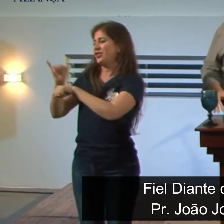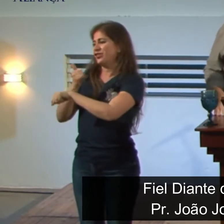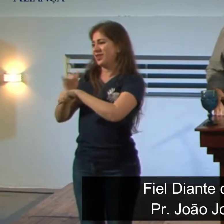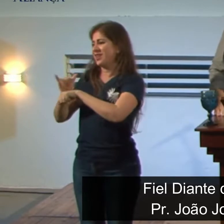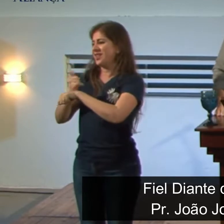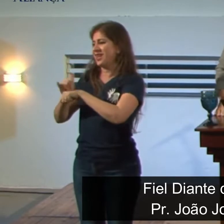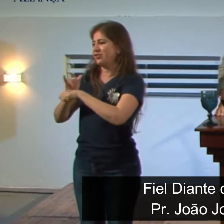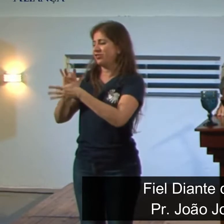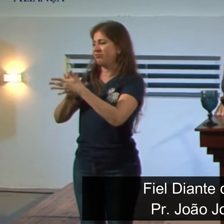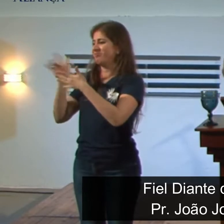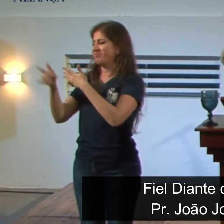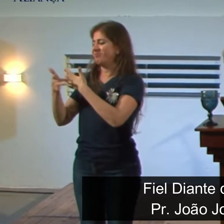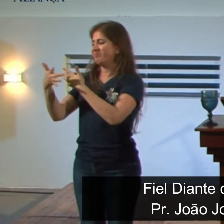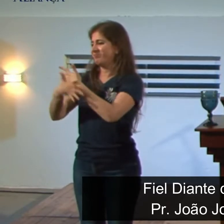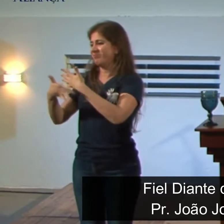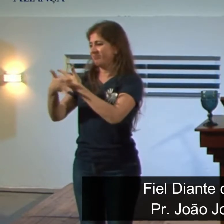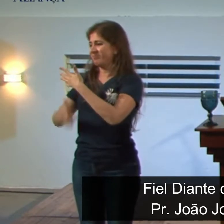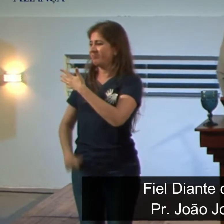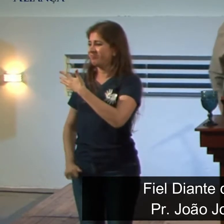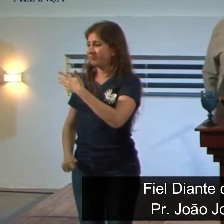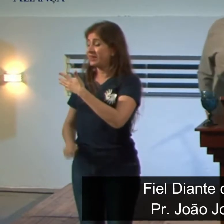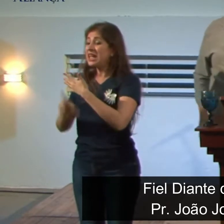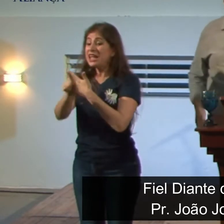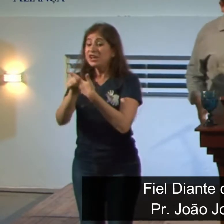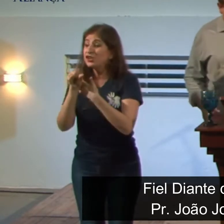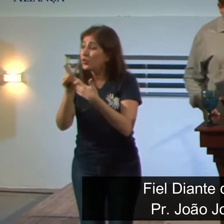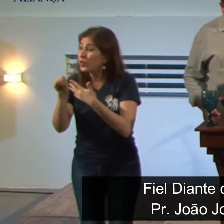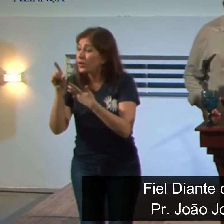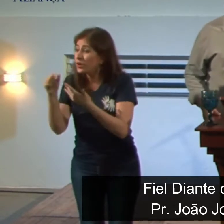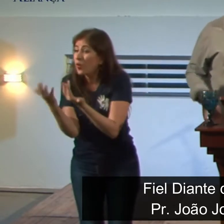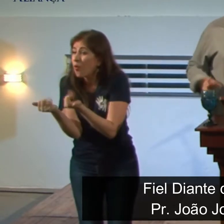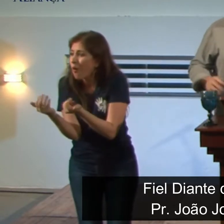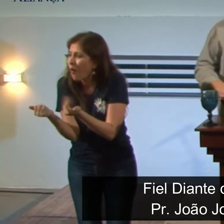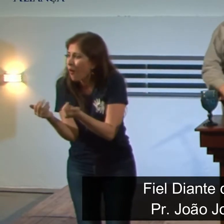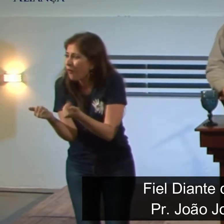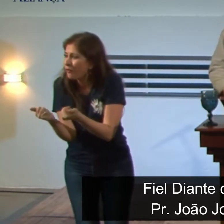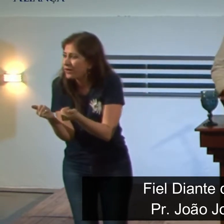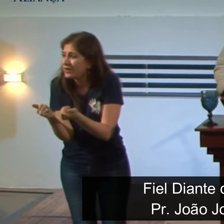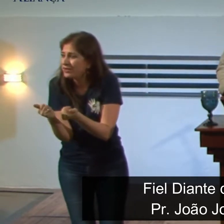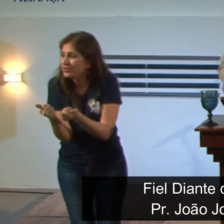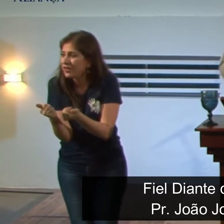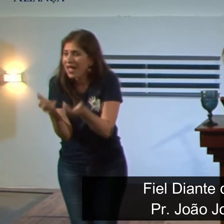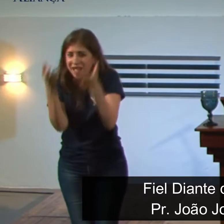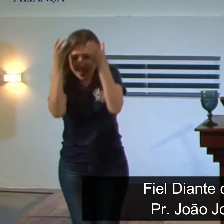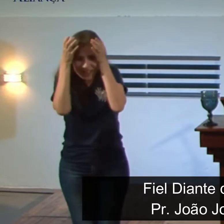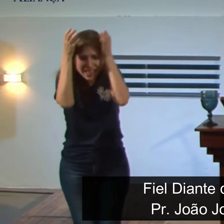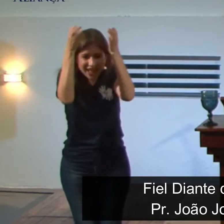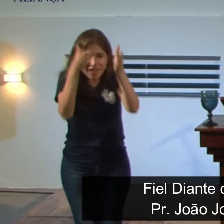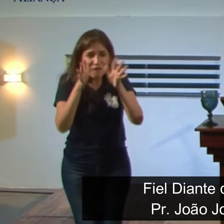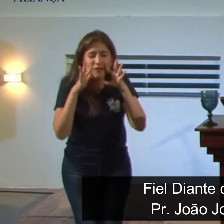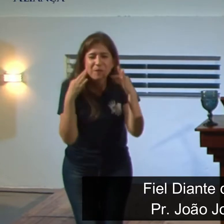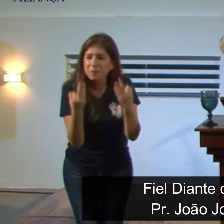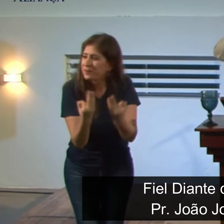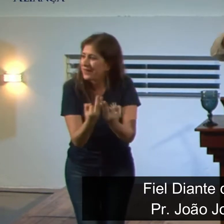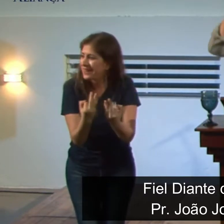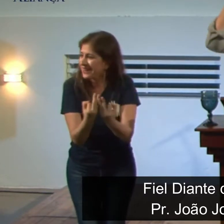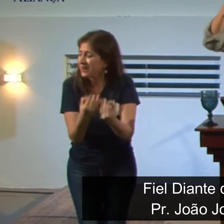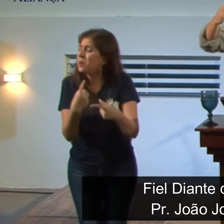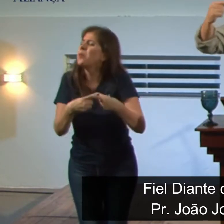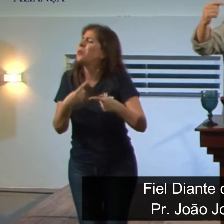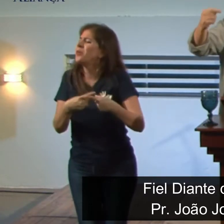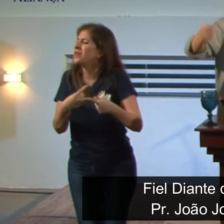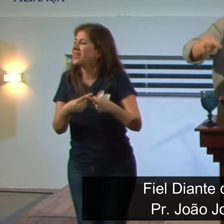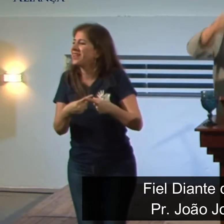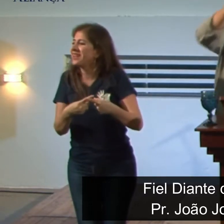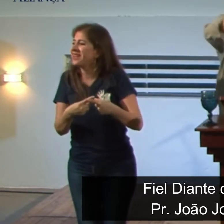por quê? Primeiro, eles escolhiam os jovens nobres e não era por acaso. Assim, eles impediam